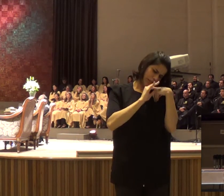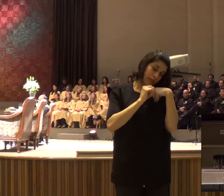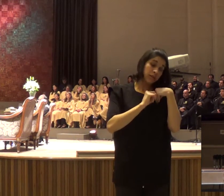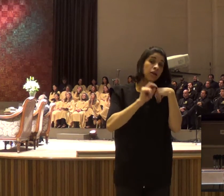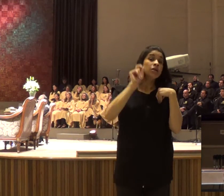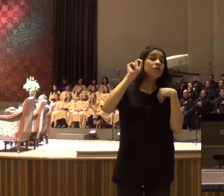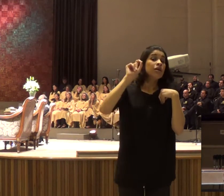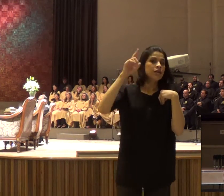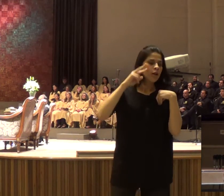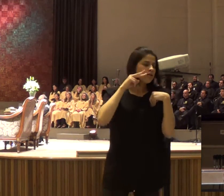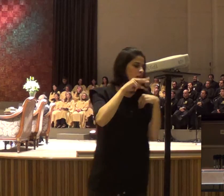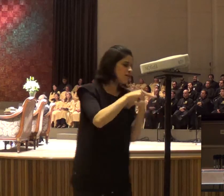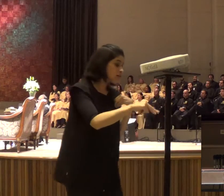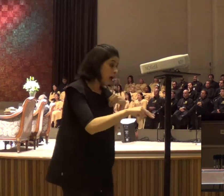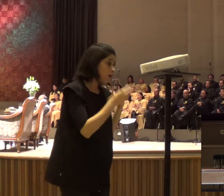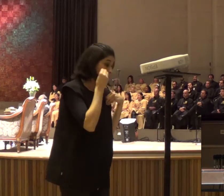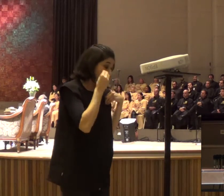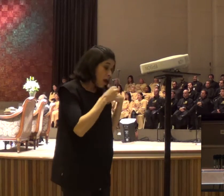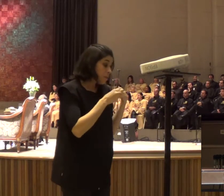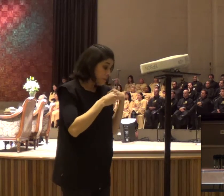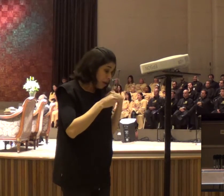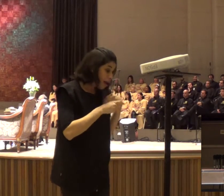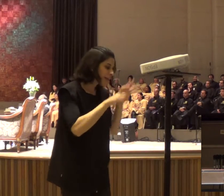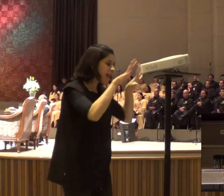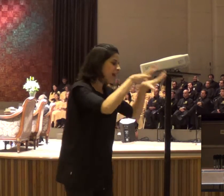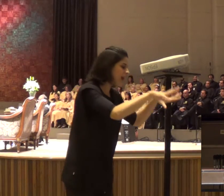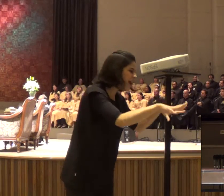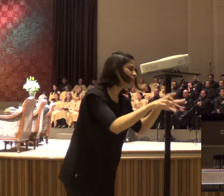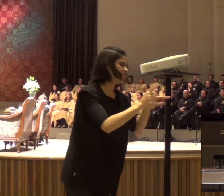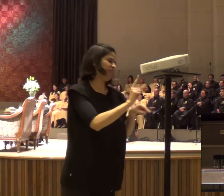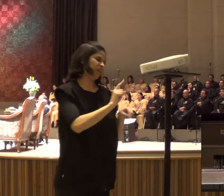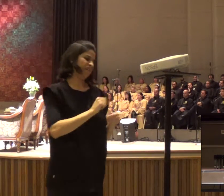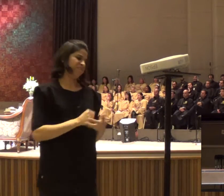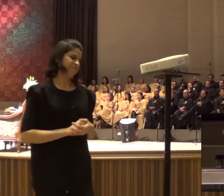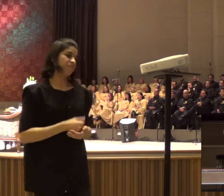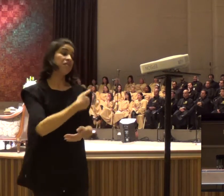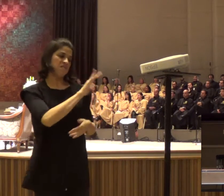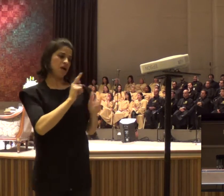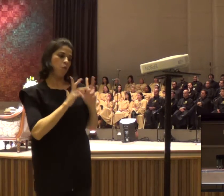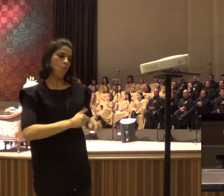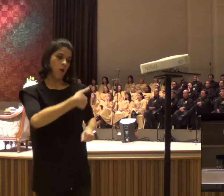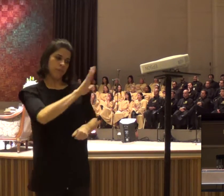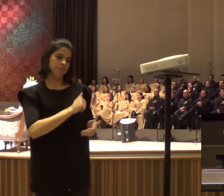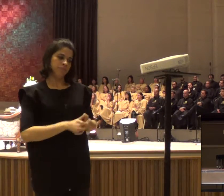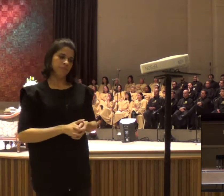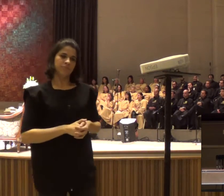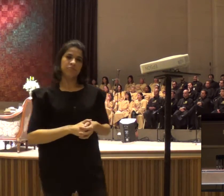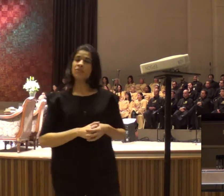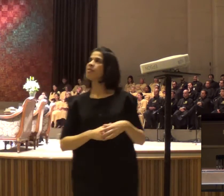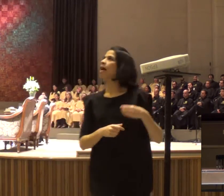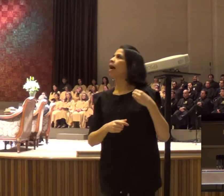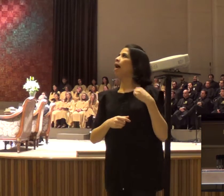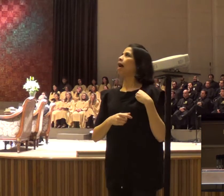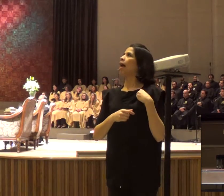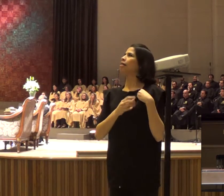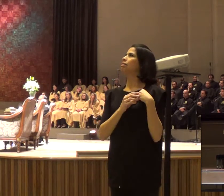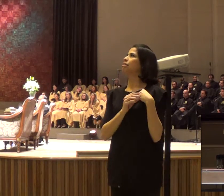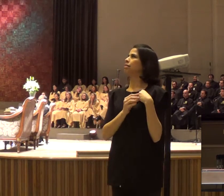derramada, sobre você, você pode até, sentir, o desejo, de louvar a Deus, mas, esse